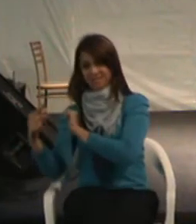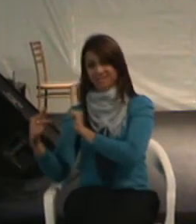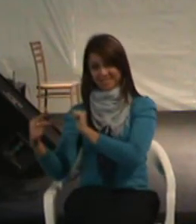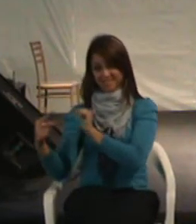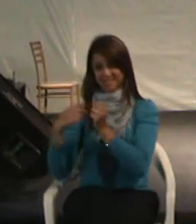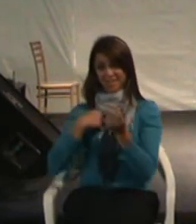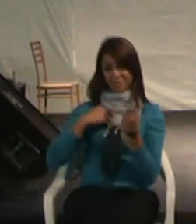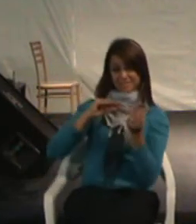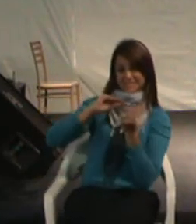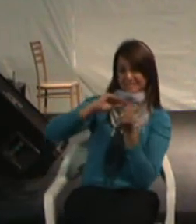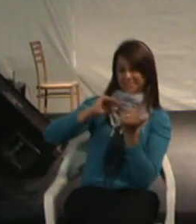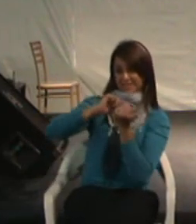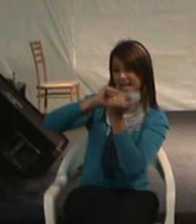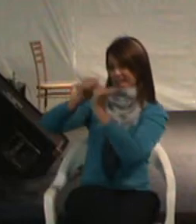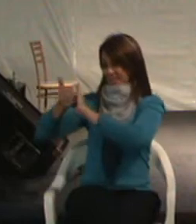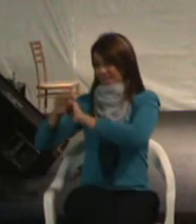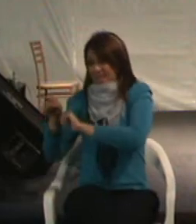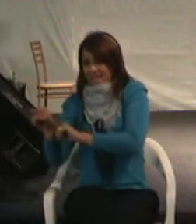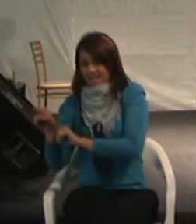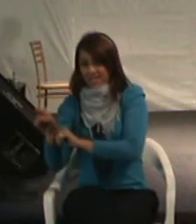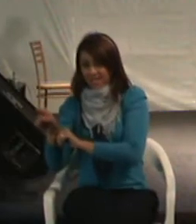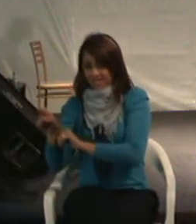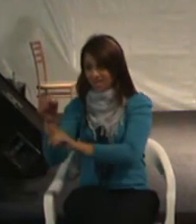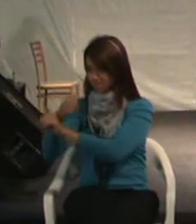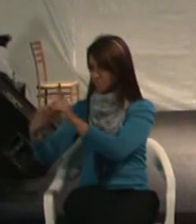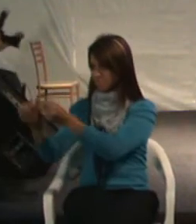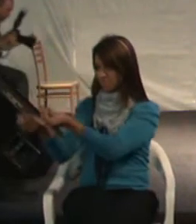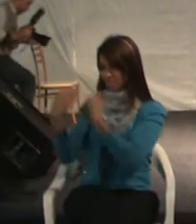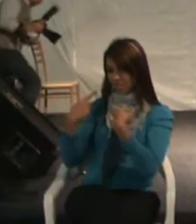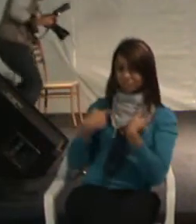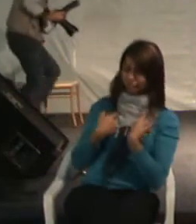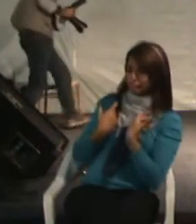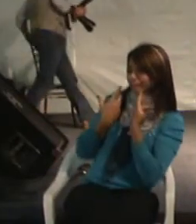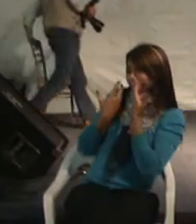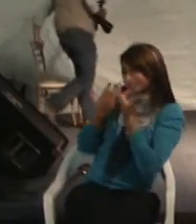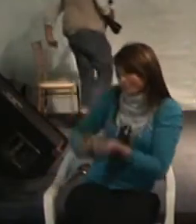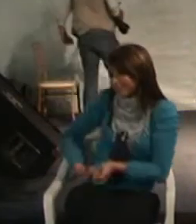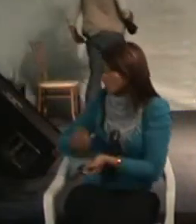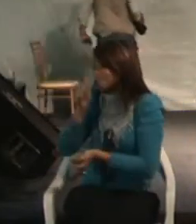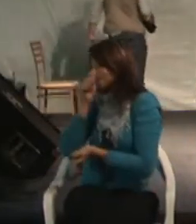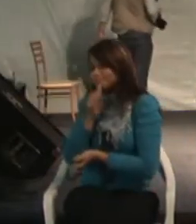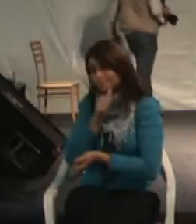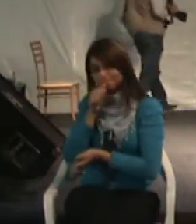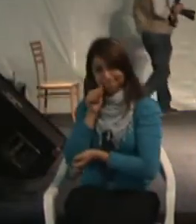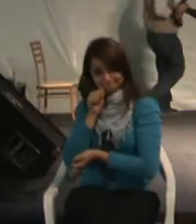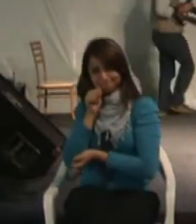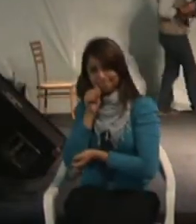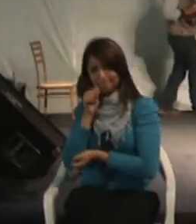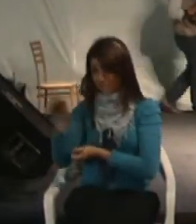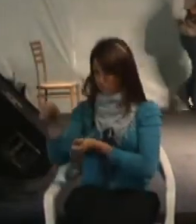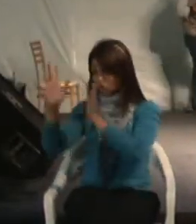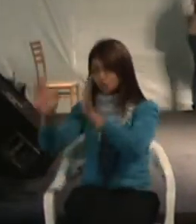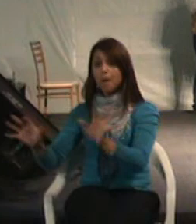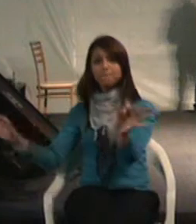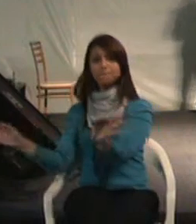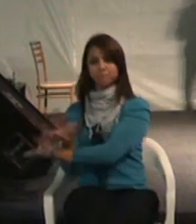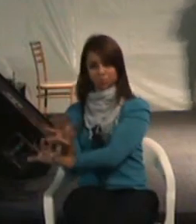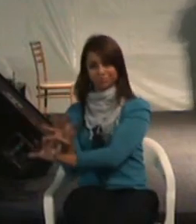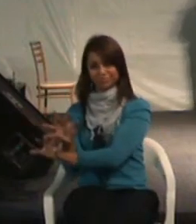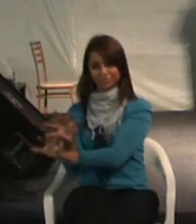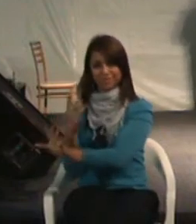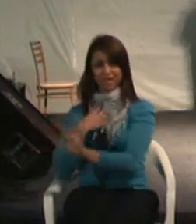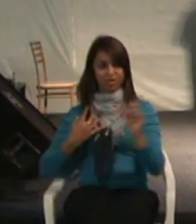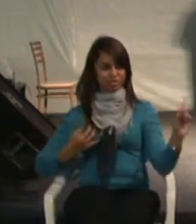que a sociedade tinha para me oferecer. E isso é integração. A sociedade já está pronta e eu